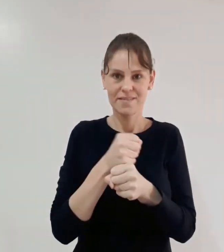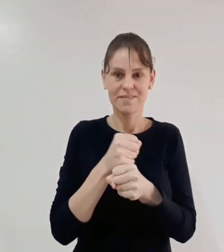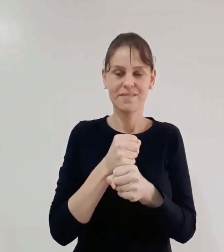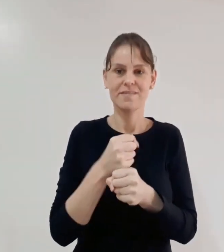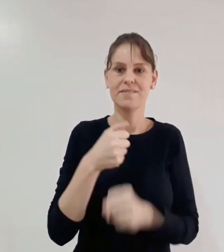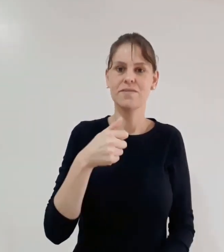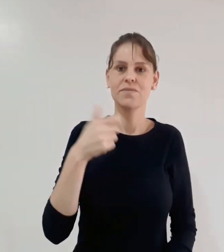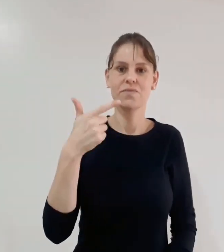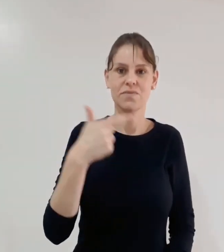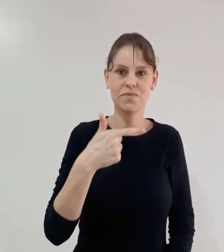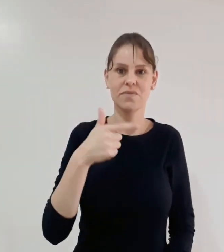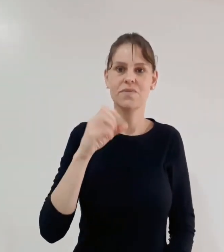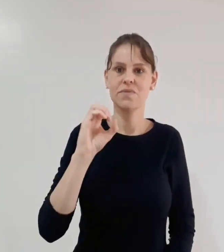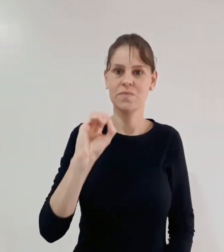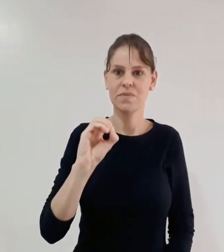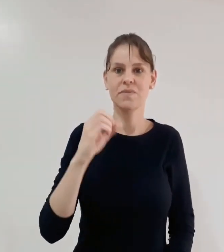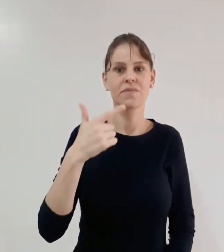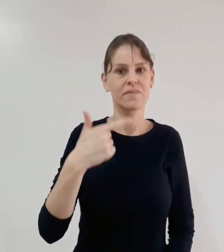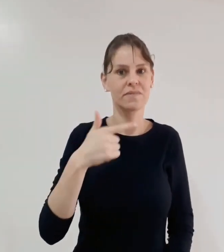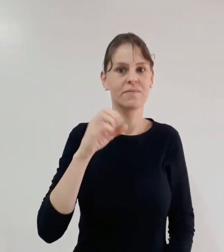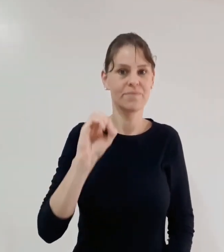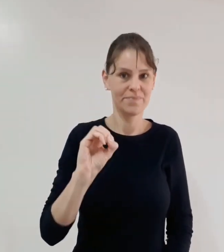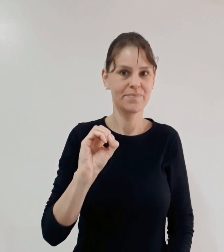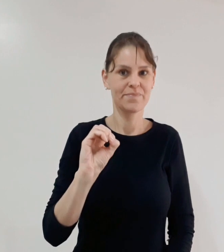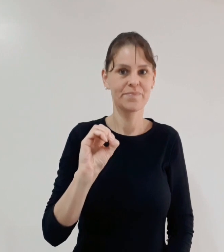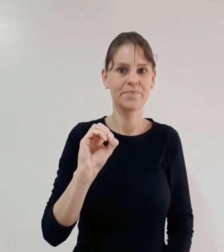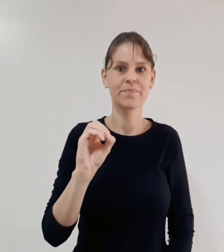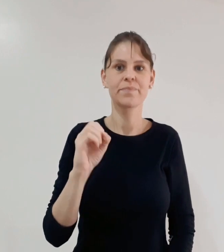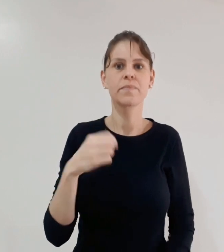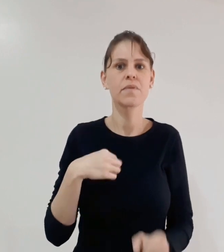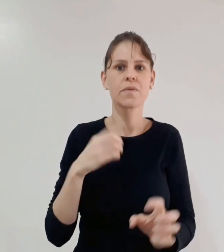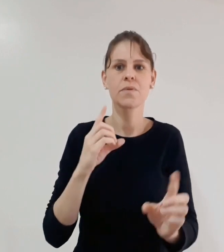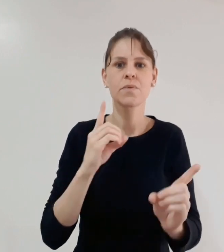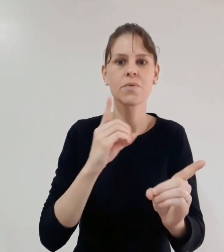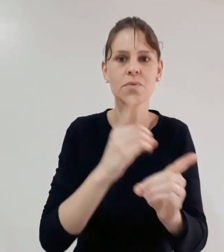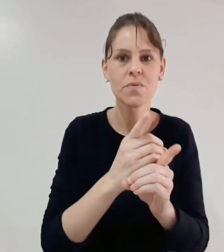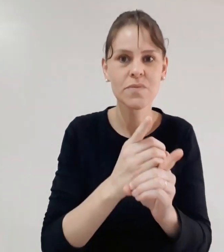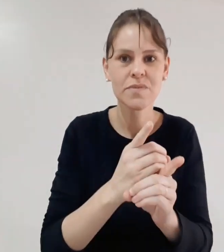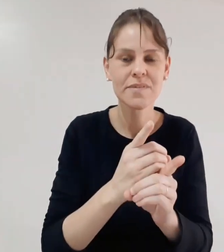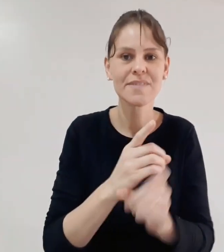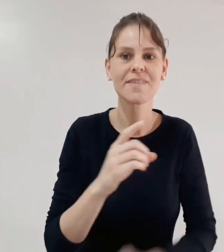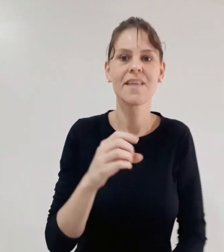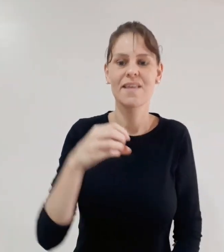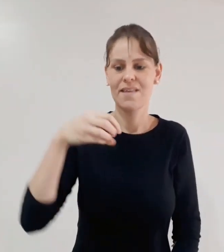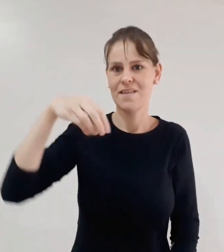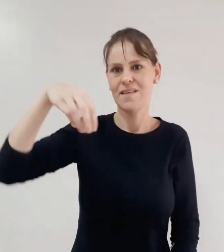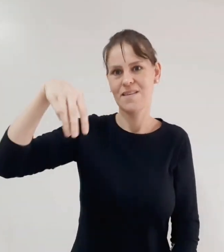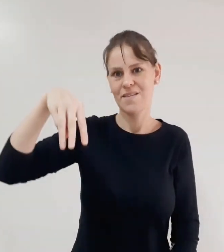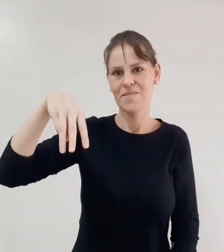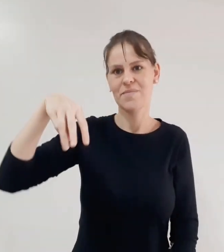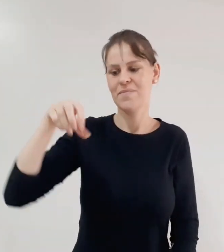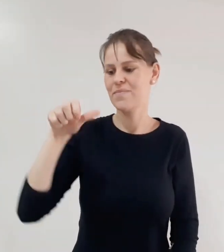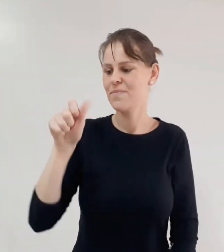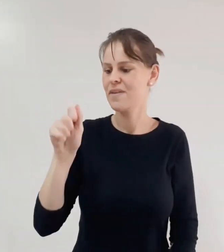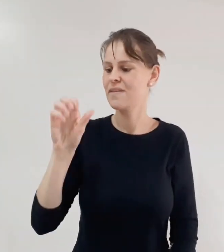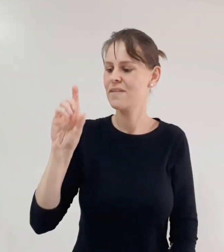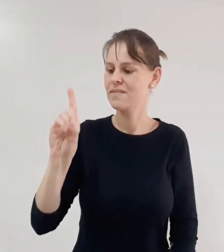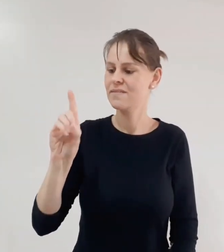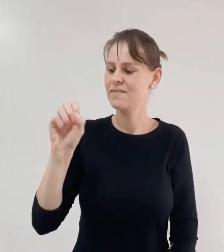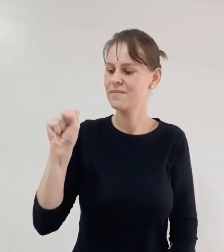mesmo me afastar da Libras. Não queria mais estudar porque foi uma experiência muito ruim para mim, muito